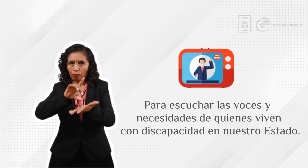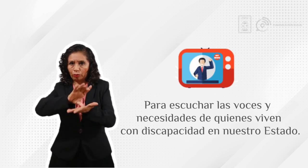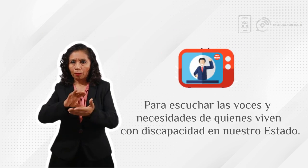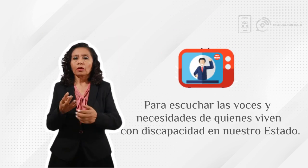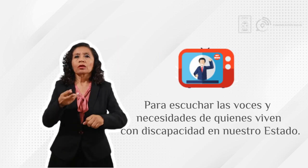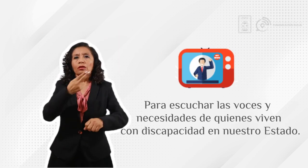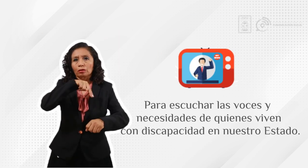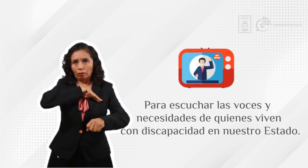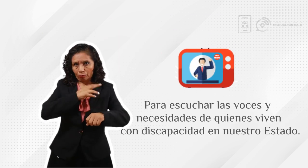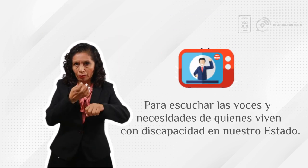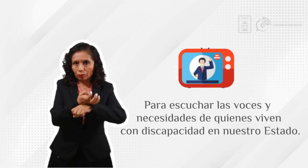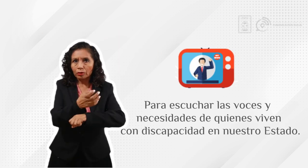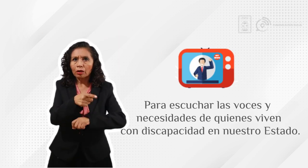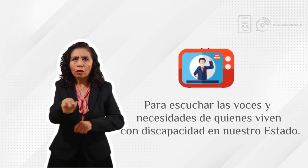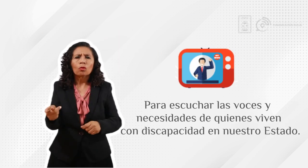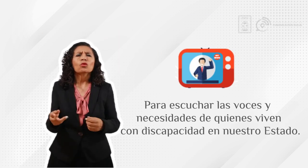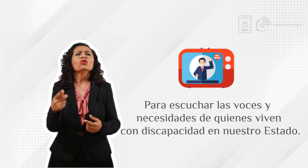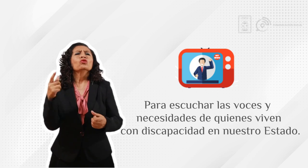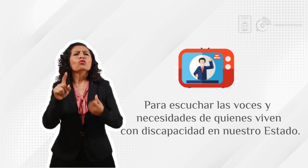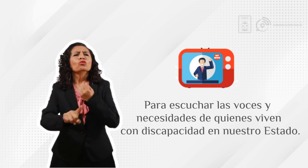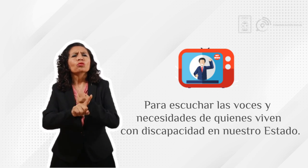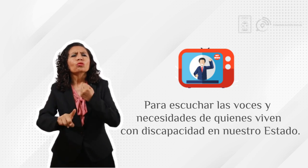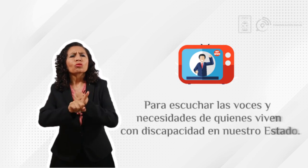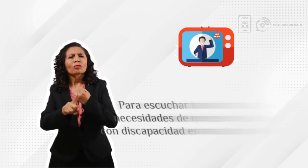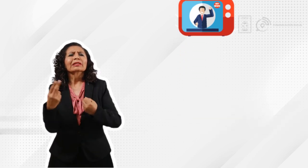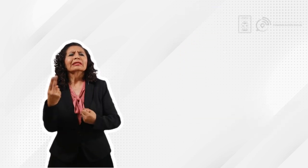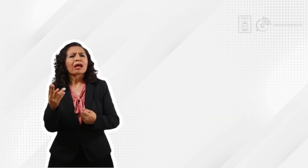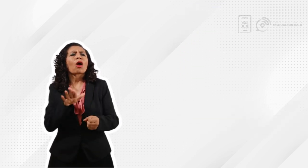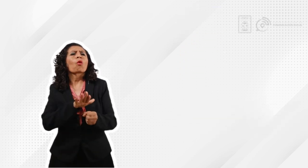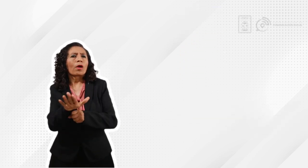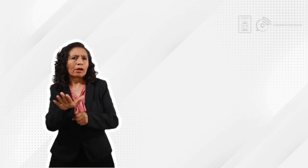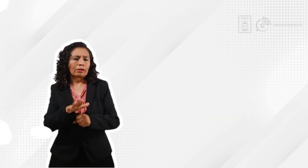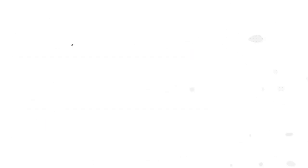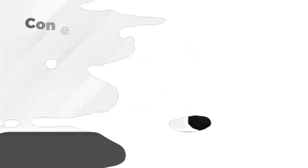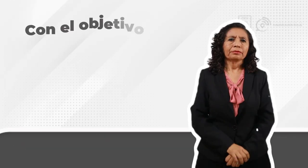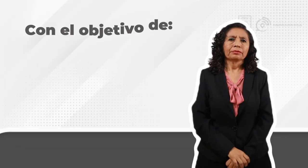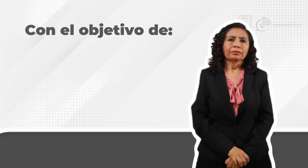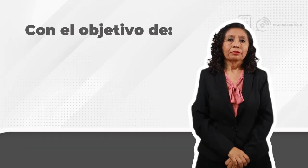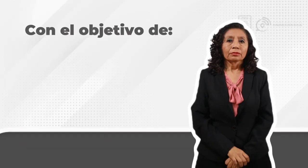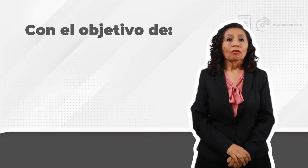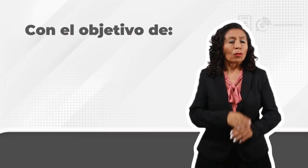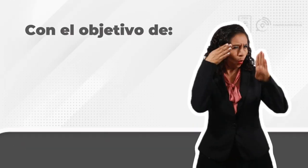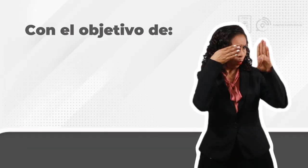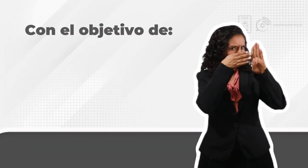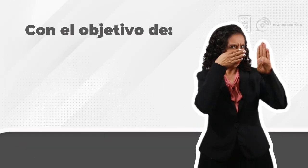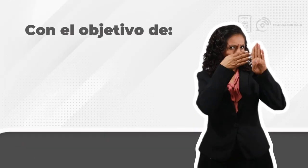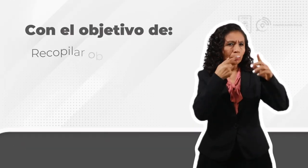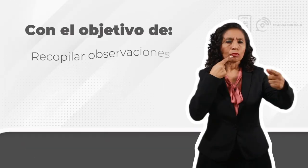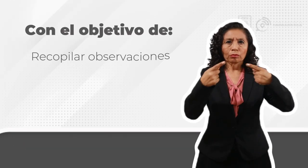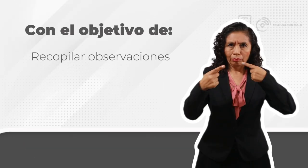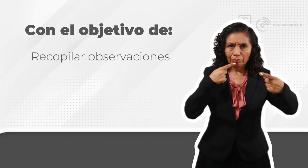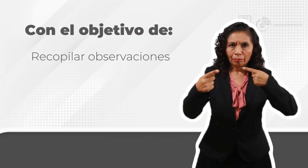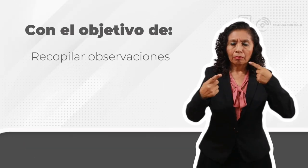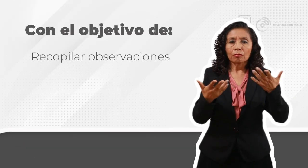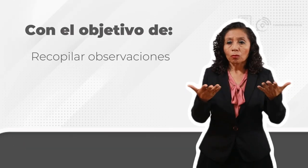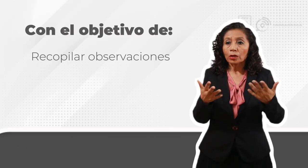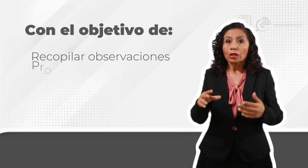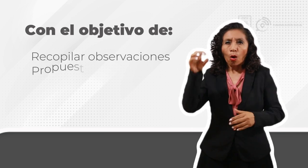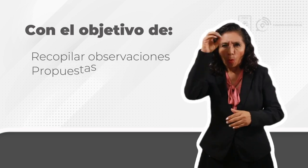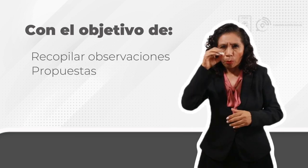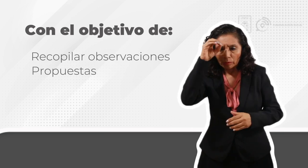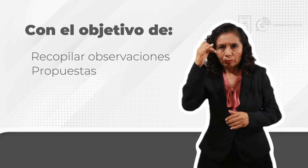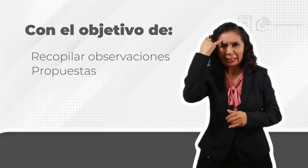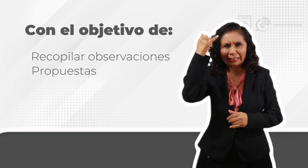necesidades de quienes viven con discapacidad en nuestro Estado. El objetivo de esta consulta es recopilar